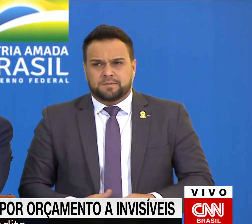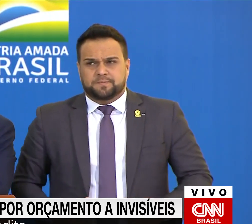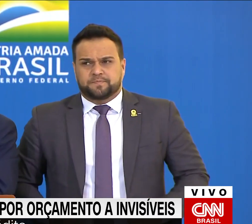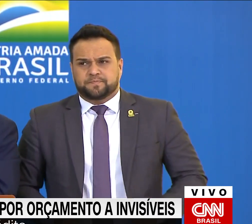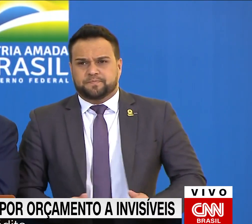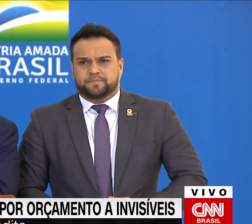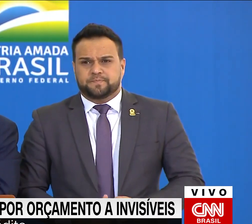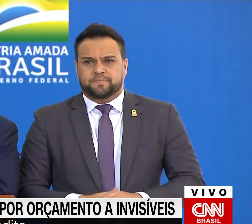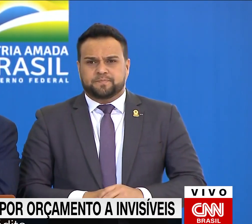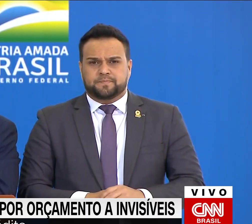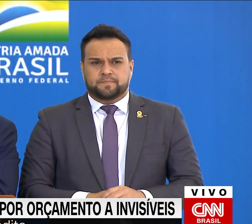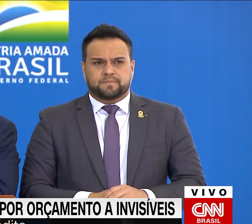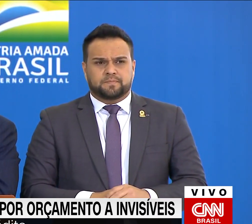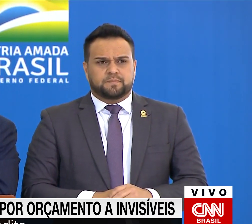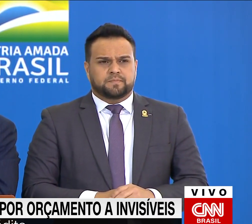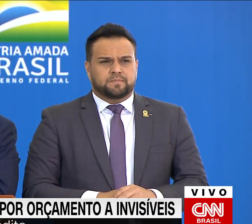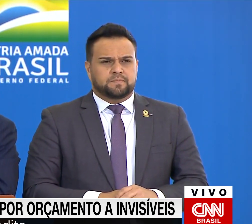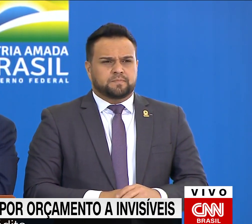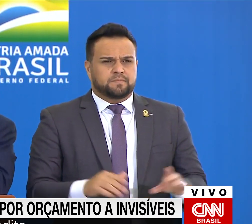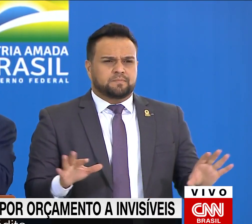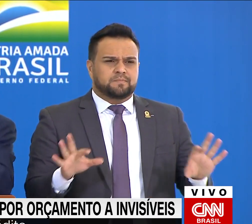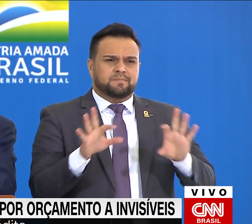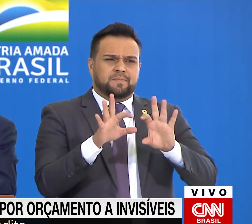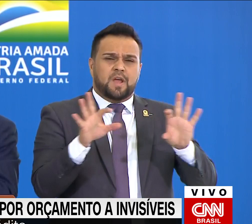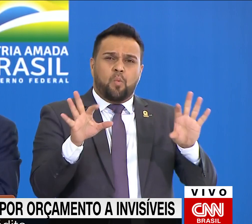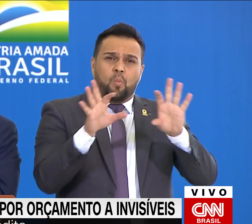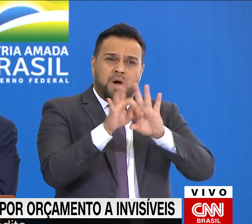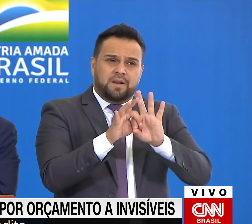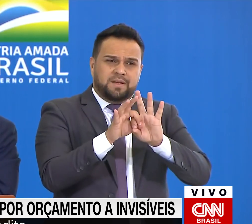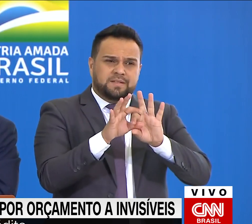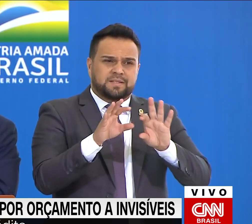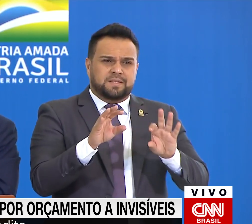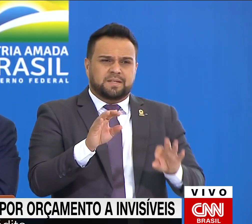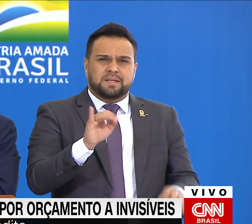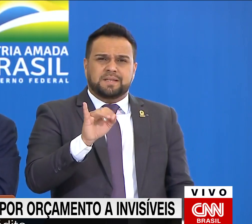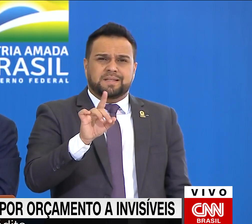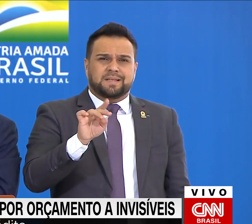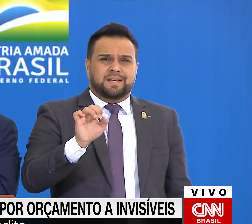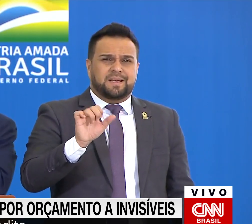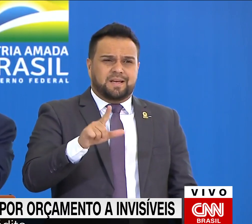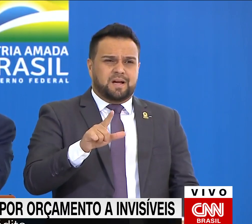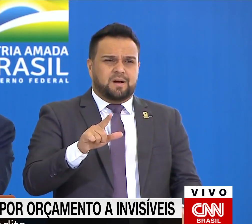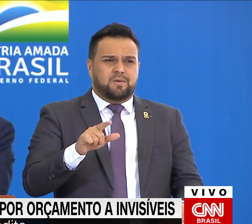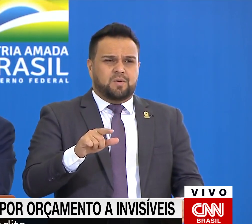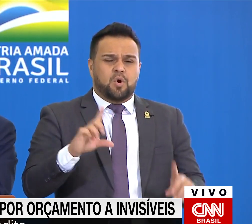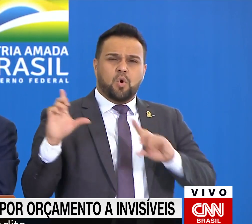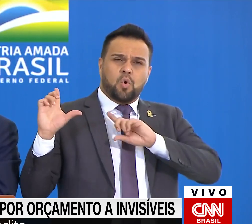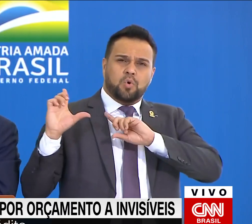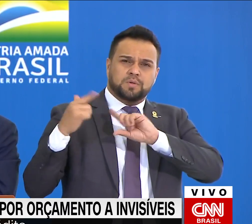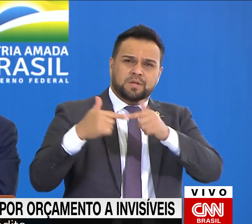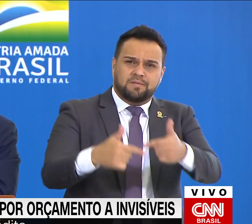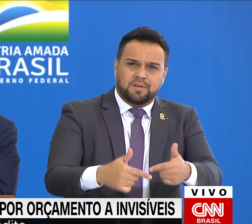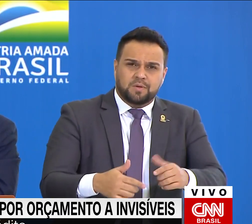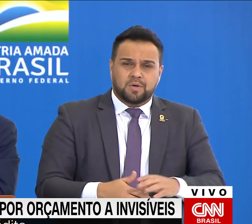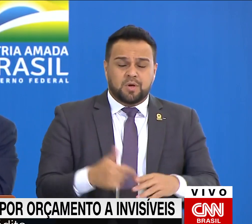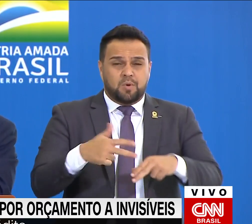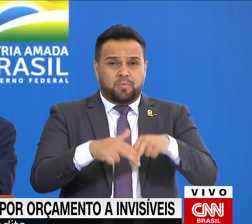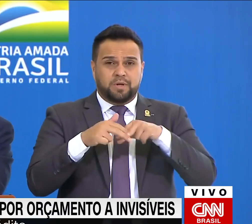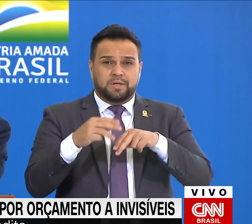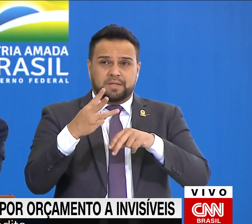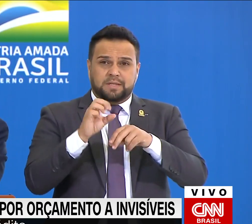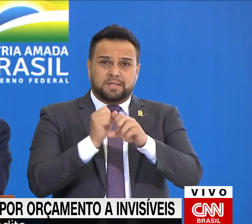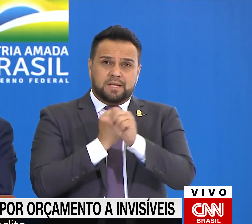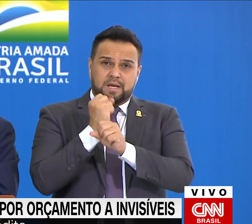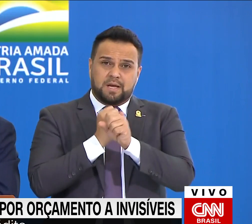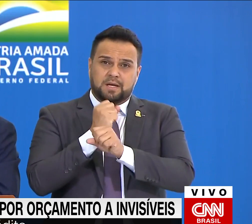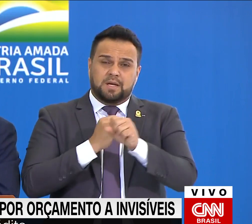aliança de liberais e conservadores. E quem ficou no poder 30 anos, não pode descredenciar a democracia, se ela